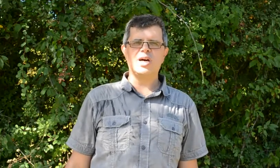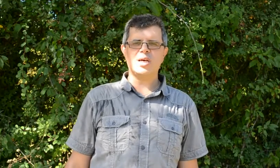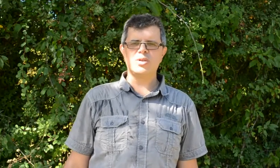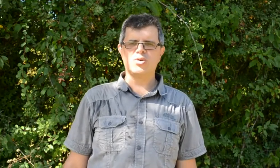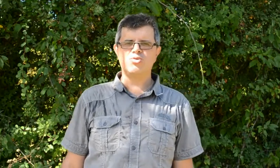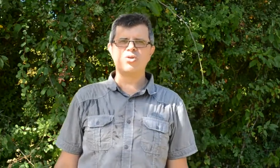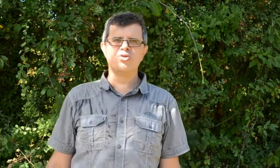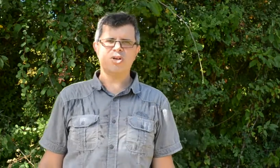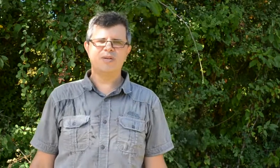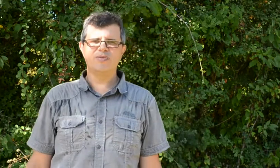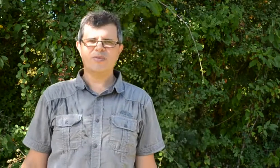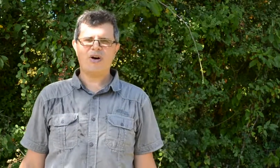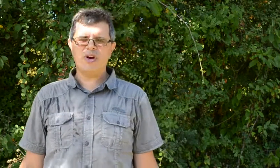à très bientôt pour un autre tutoriel. Au revoir.